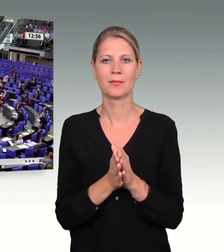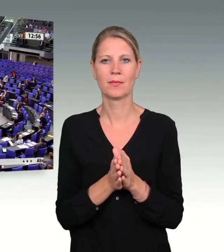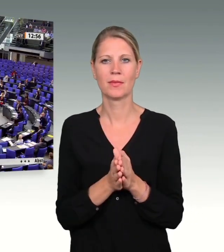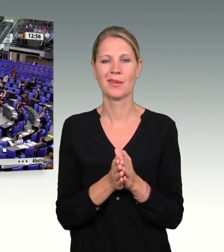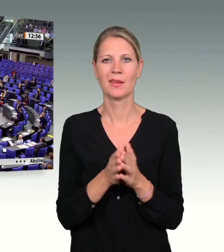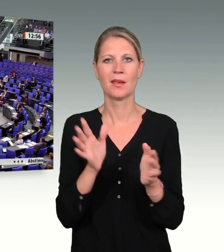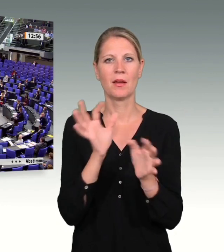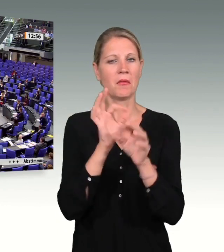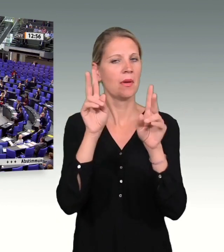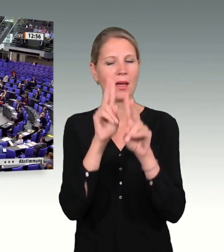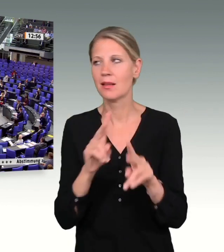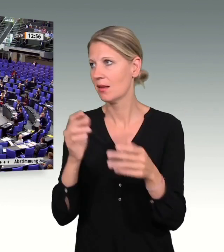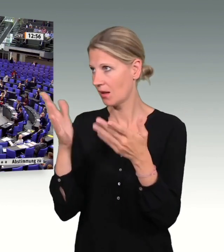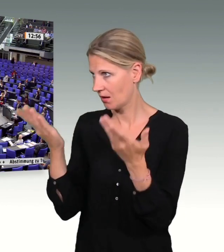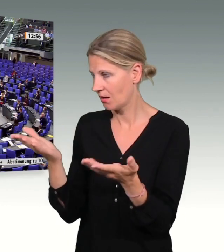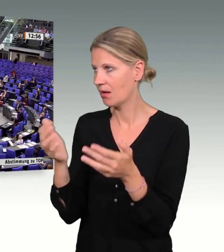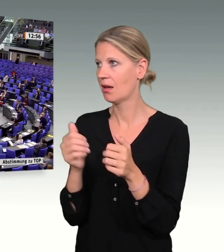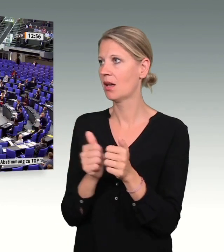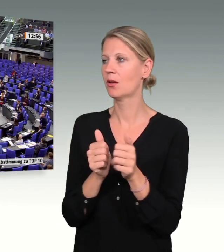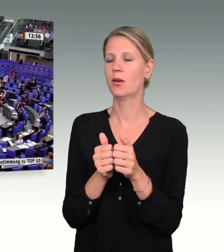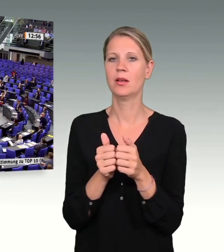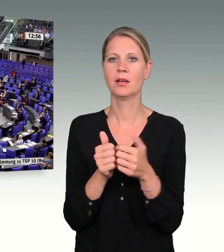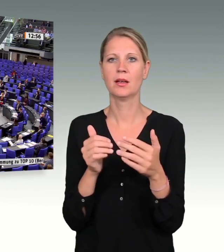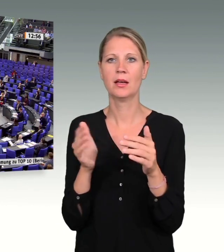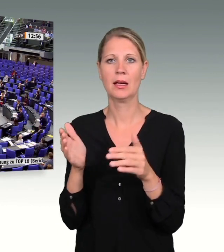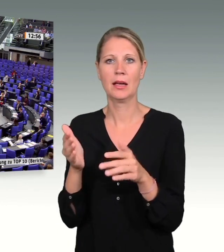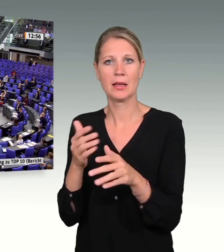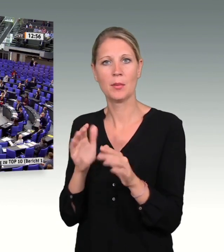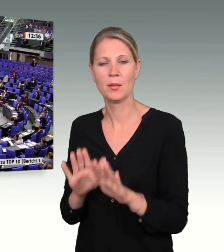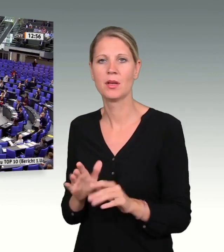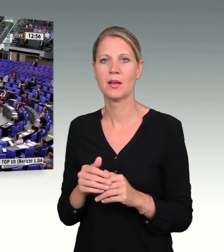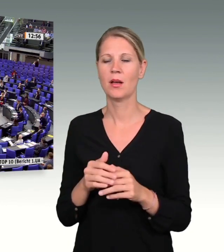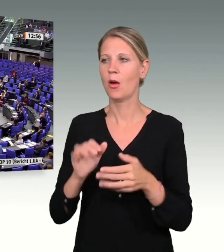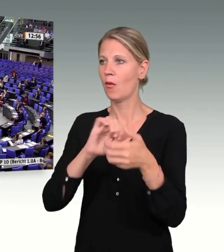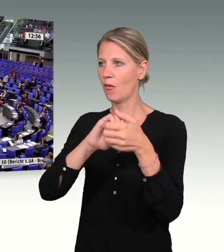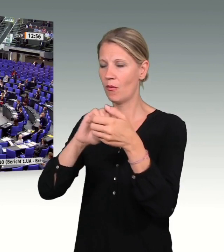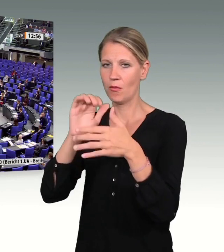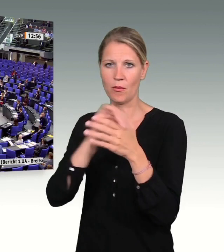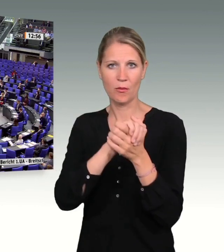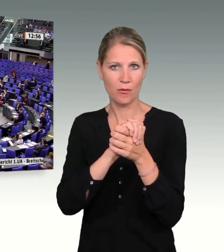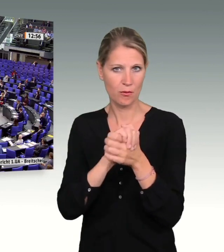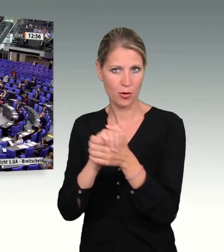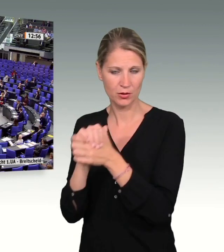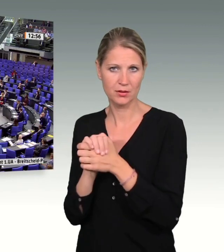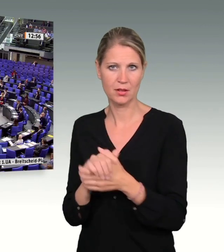Hinterbliebene, Freundinnen und Freunde der Opfer! Wir können nicht mal erahnen,